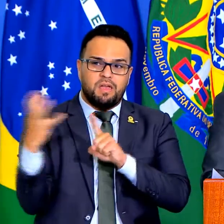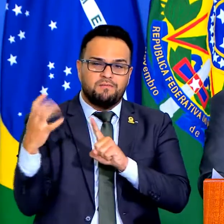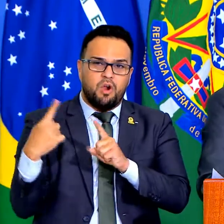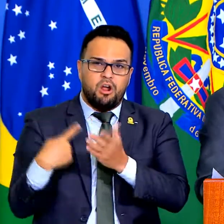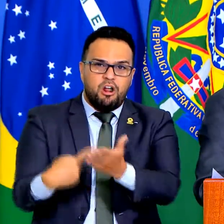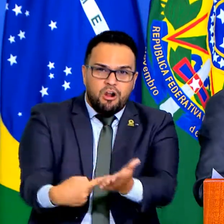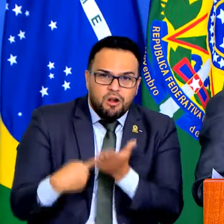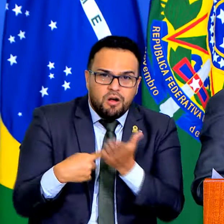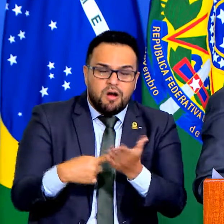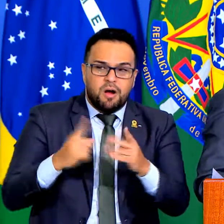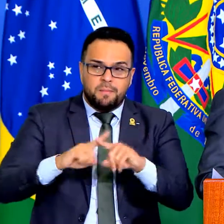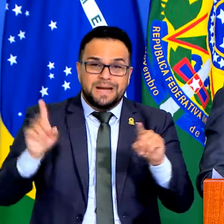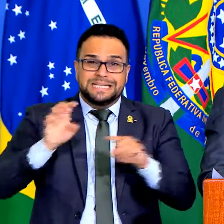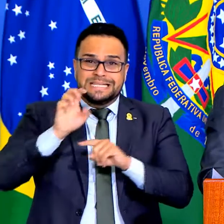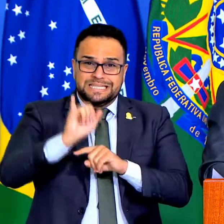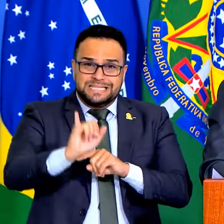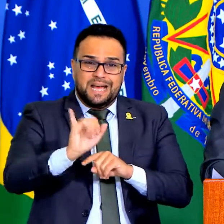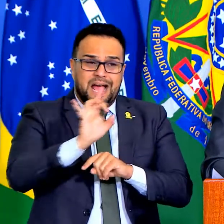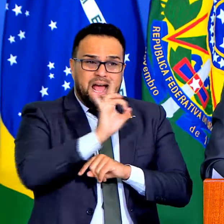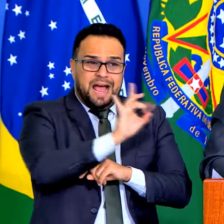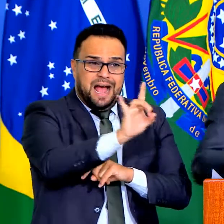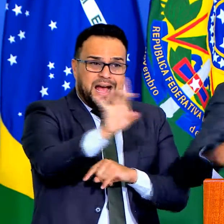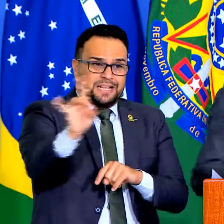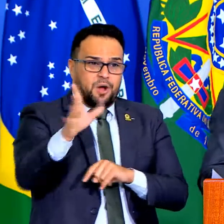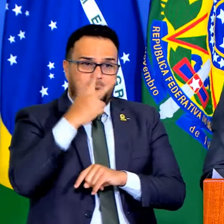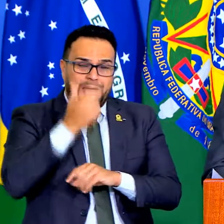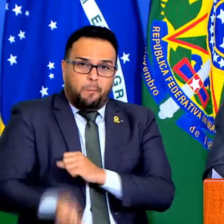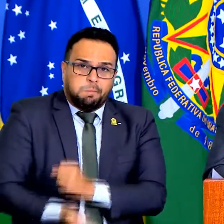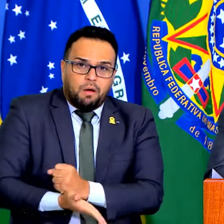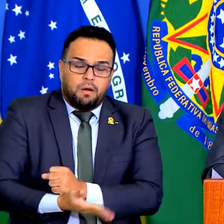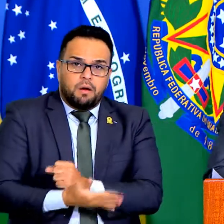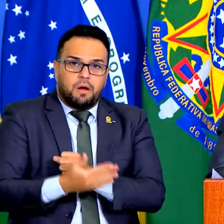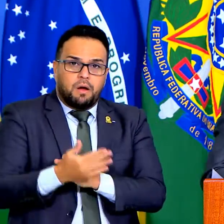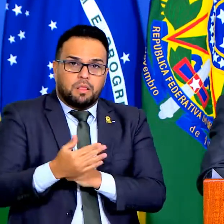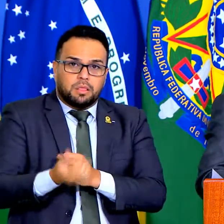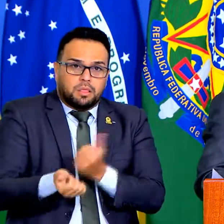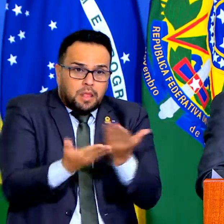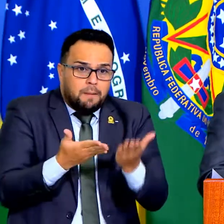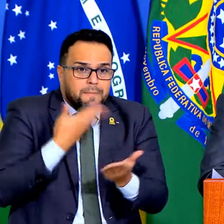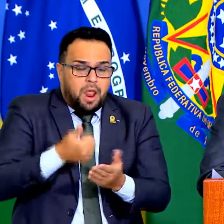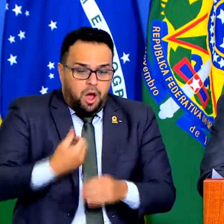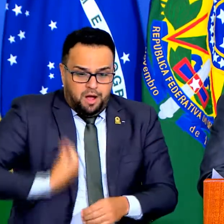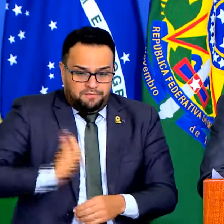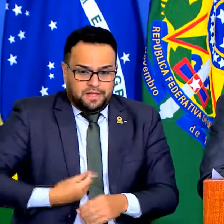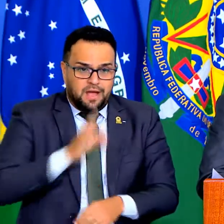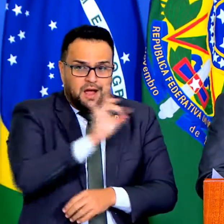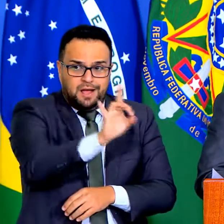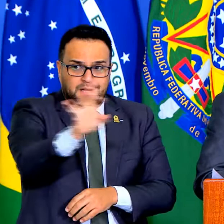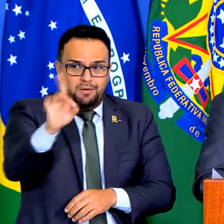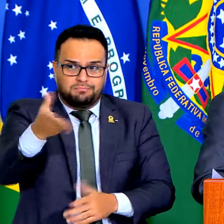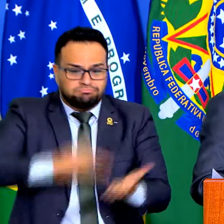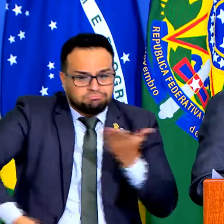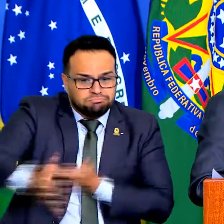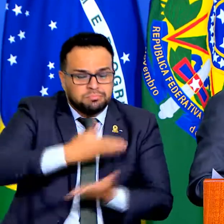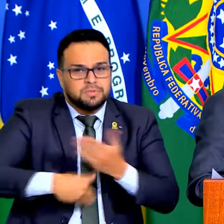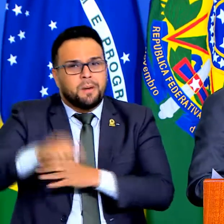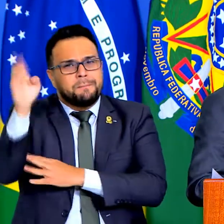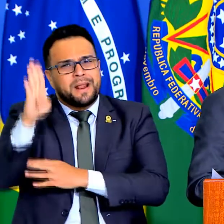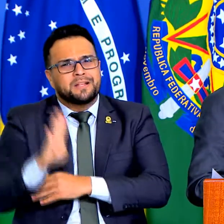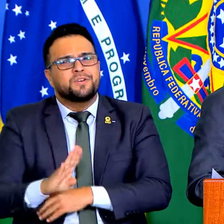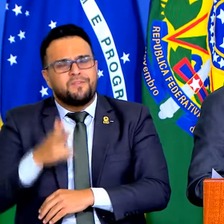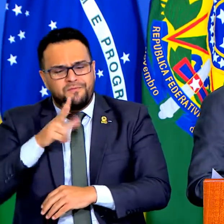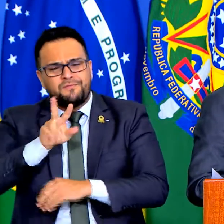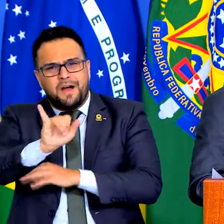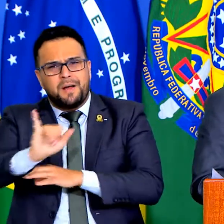um para facilitar a vida do outro profissional, o Brasil vai ser melhor para todos nós, todos nós vamos ganhar, quando, por exemplo, a gente vai,